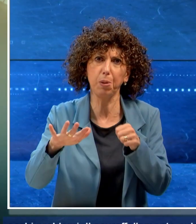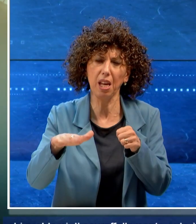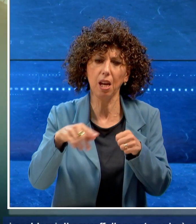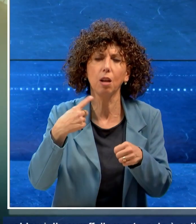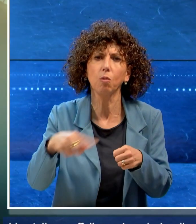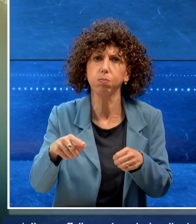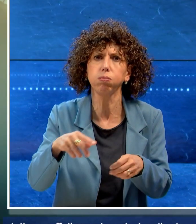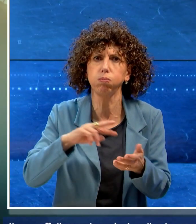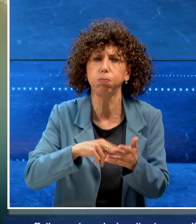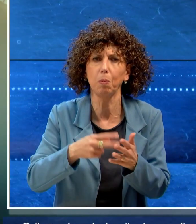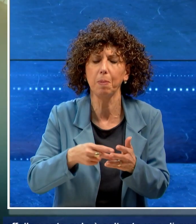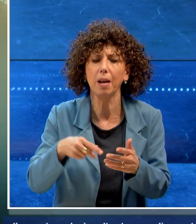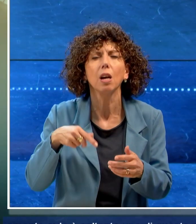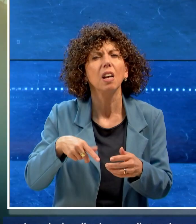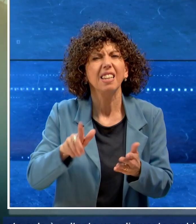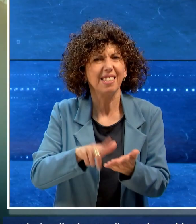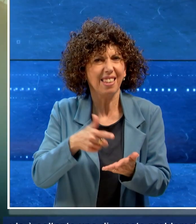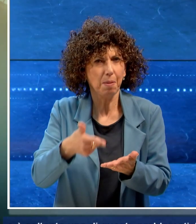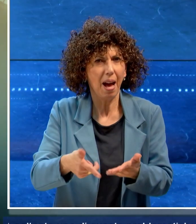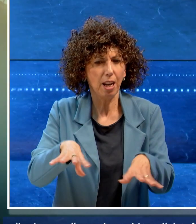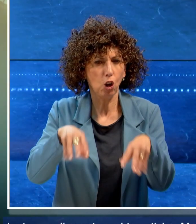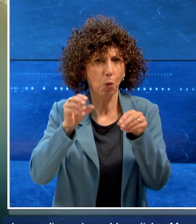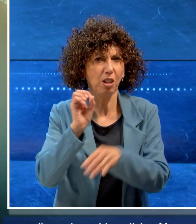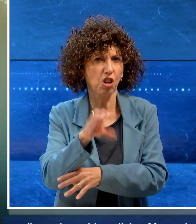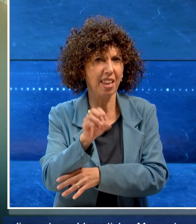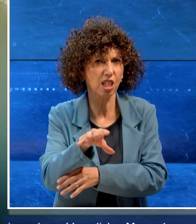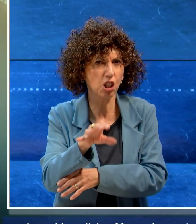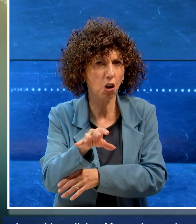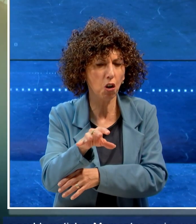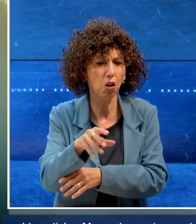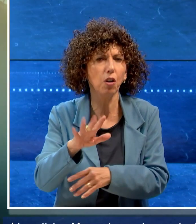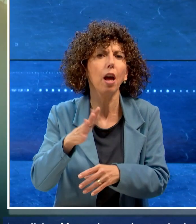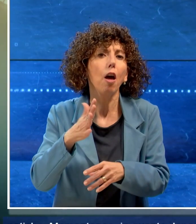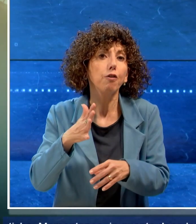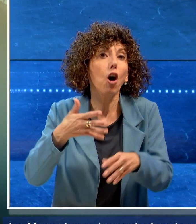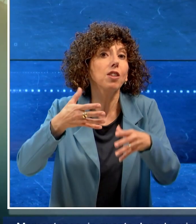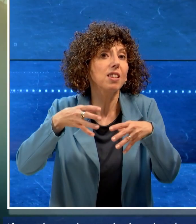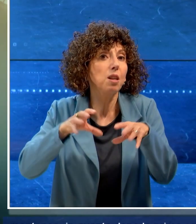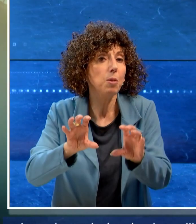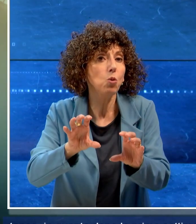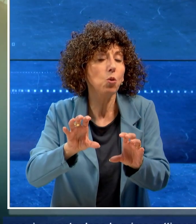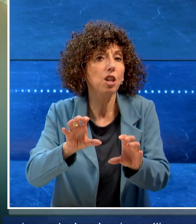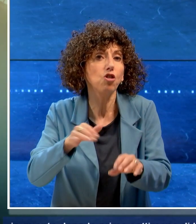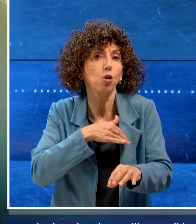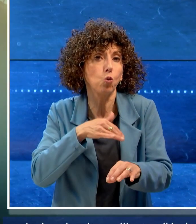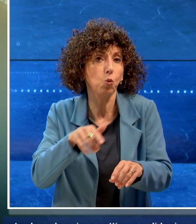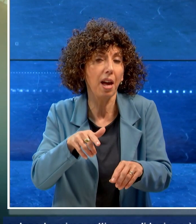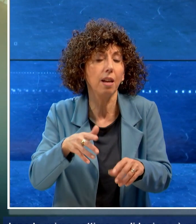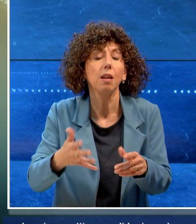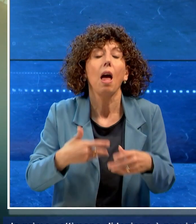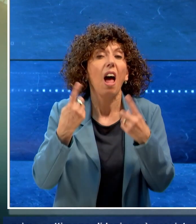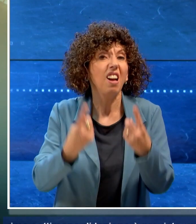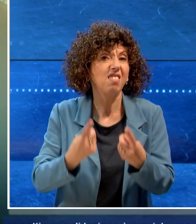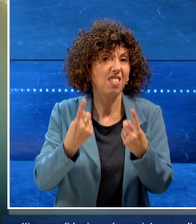momentane, in quanto dopo le prime settimane di lezione è prevista una diminuzione dei frequentanti, ma nell